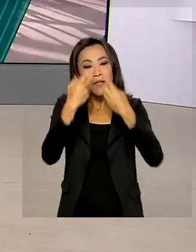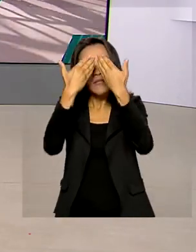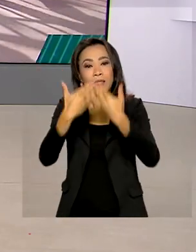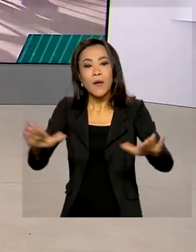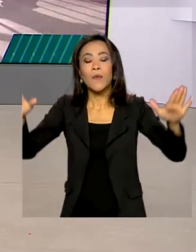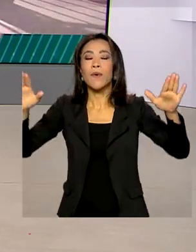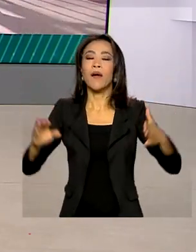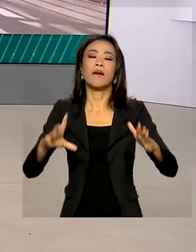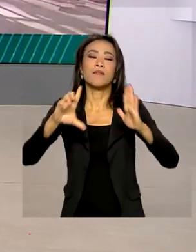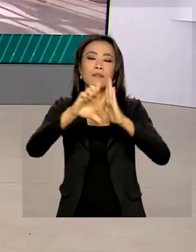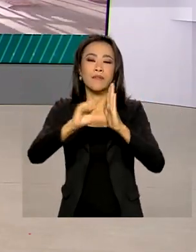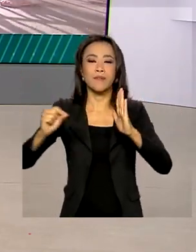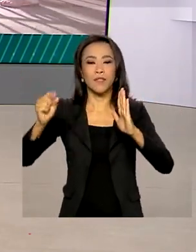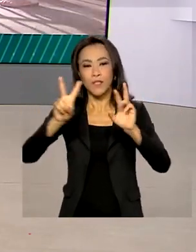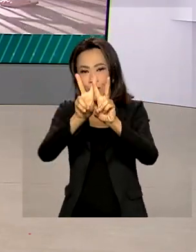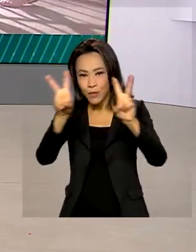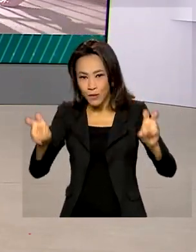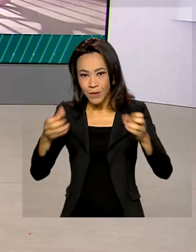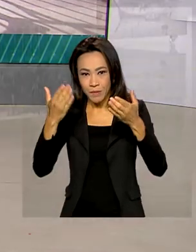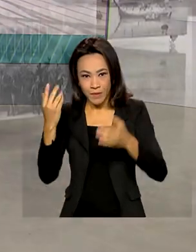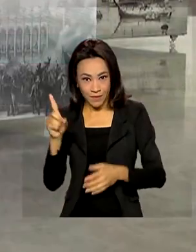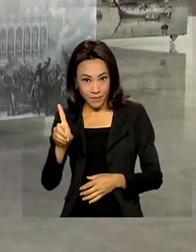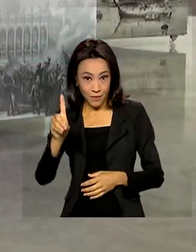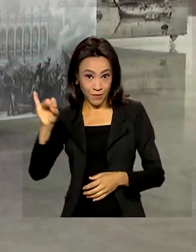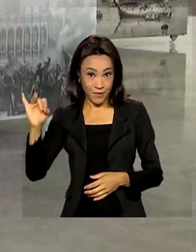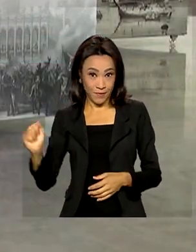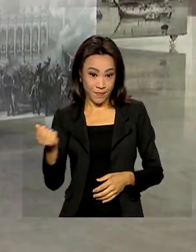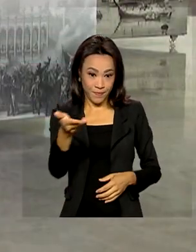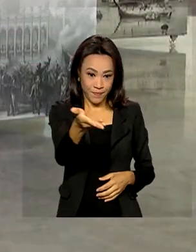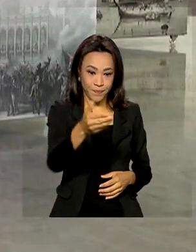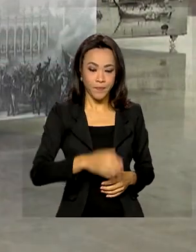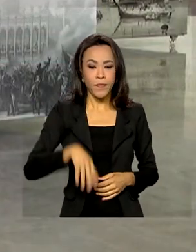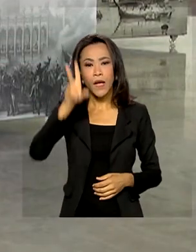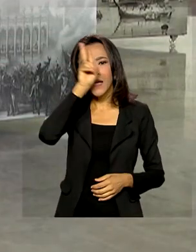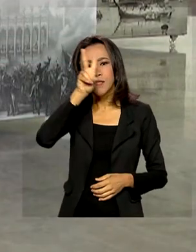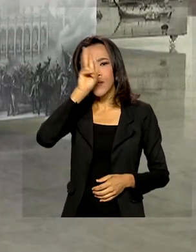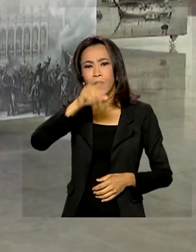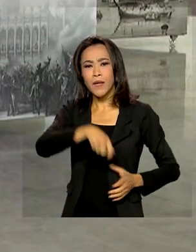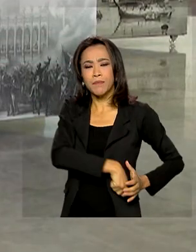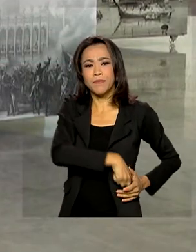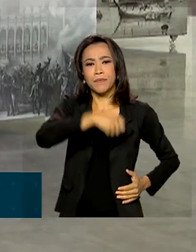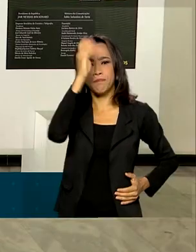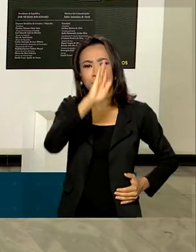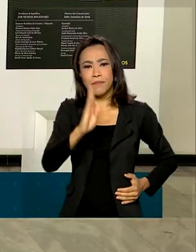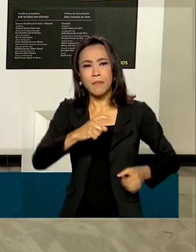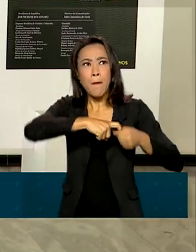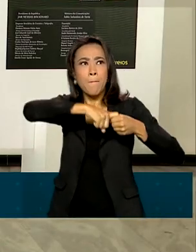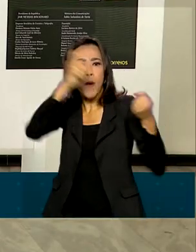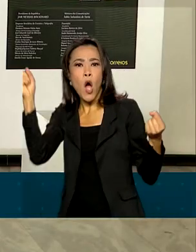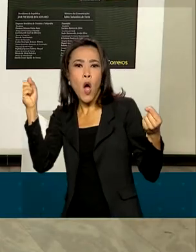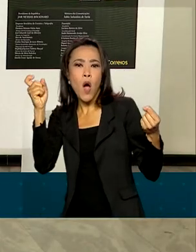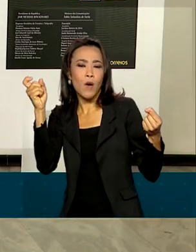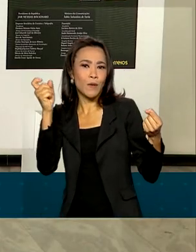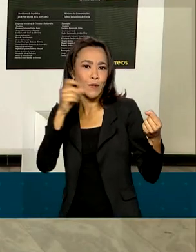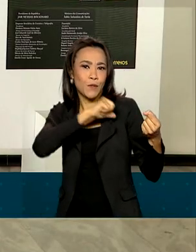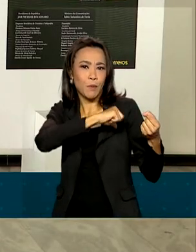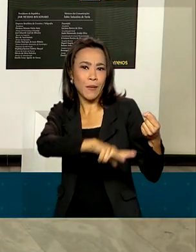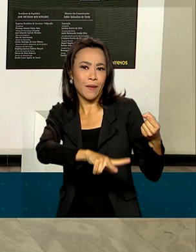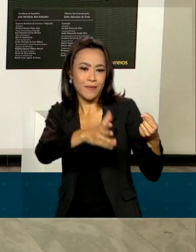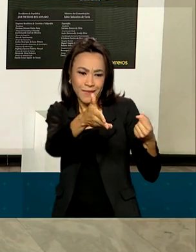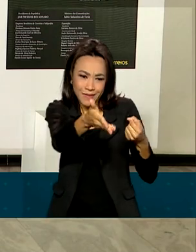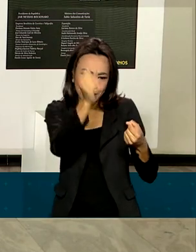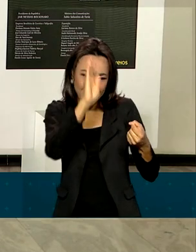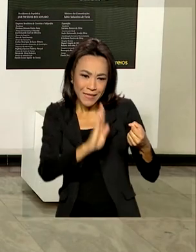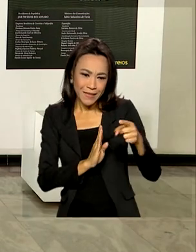exposição alusiva ao bicentenário. A história da independência do Brasil em exposição, para